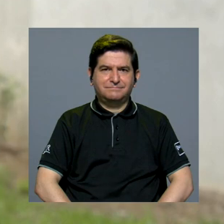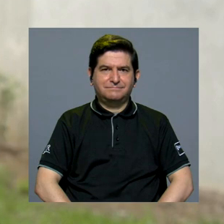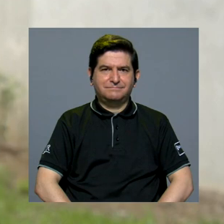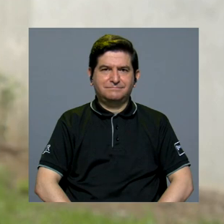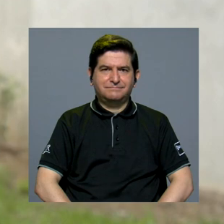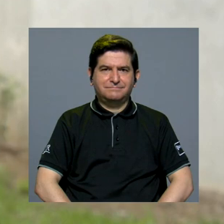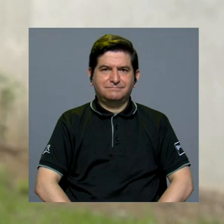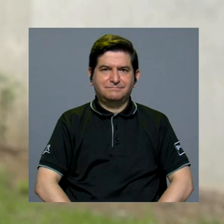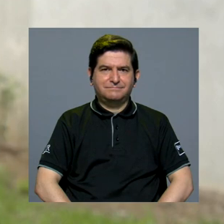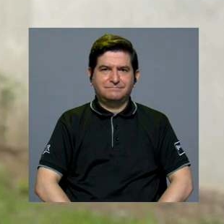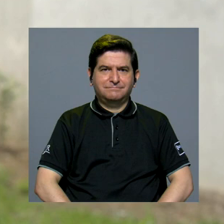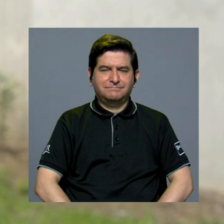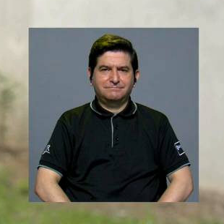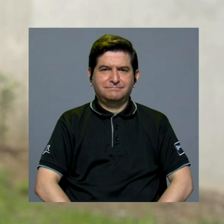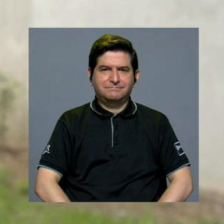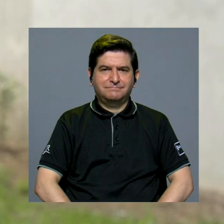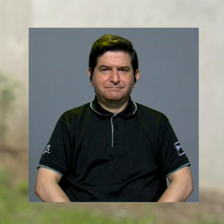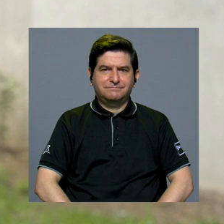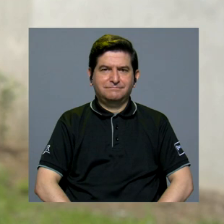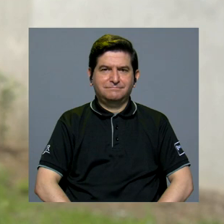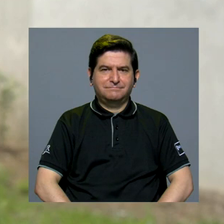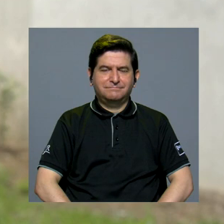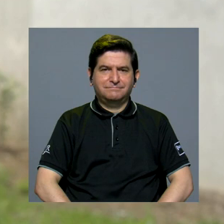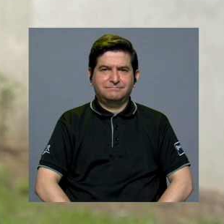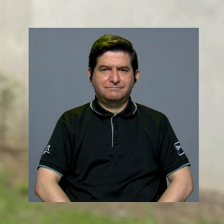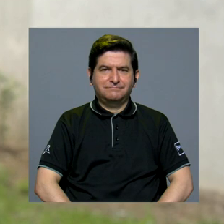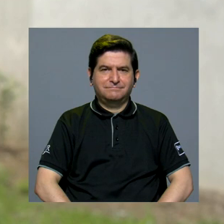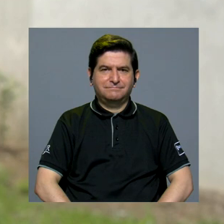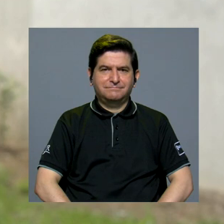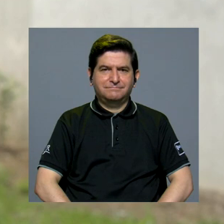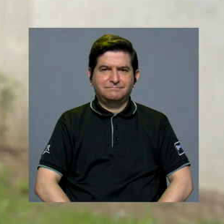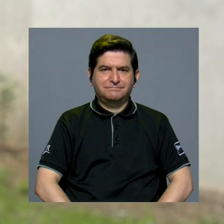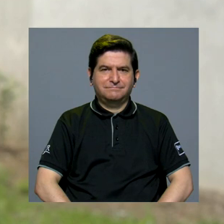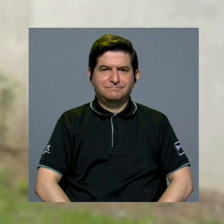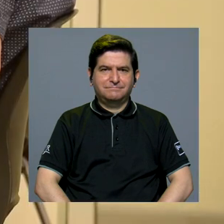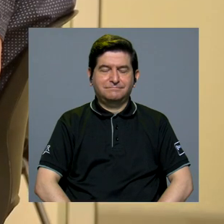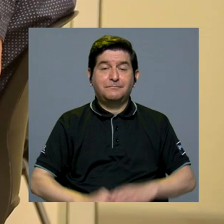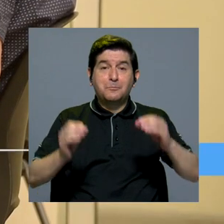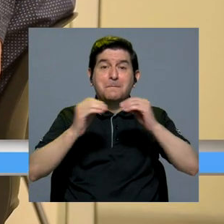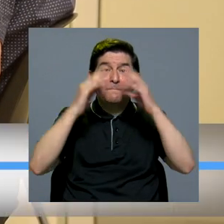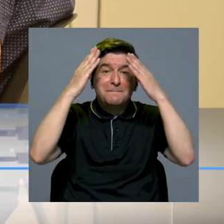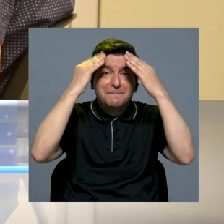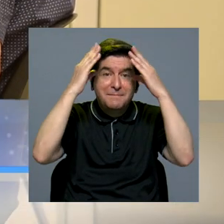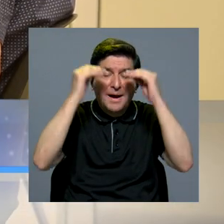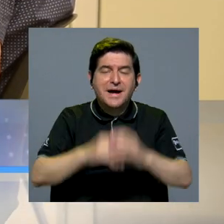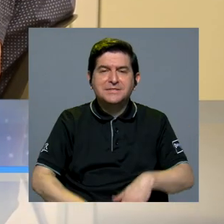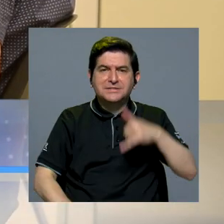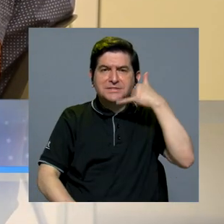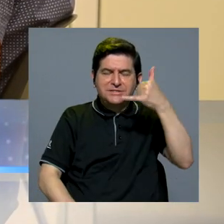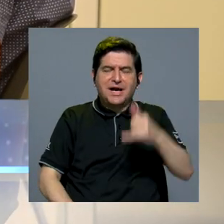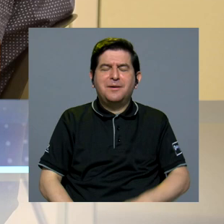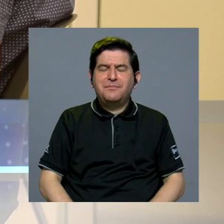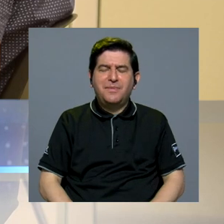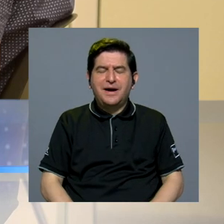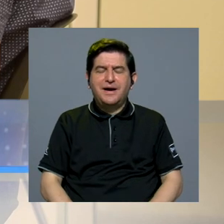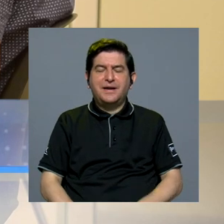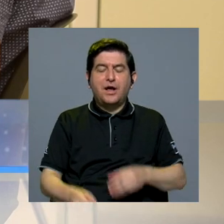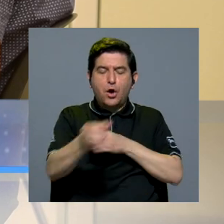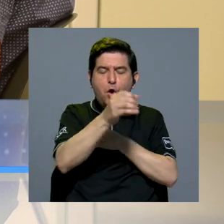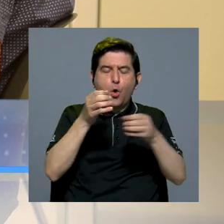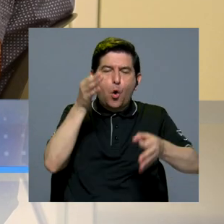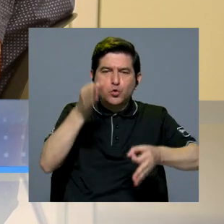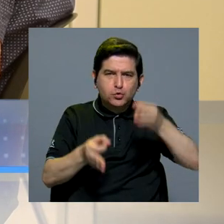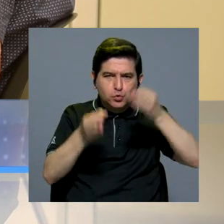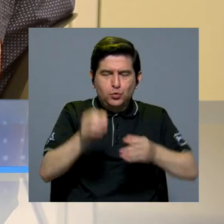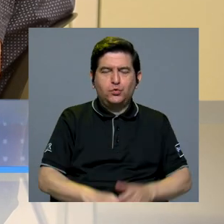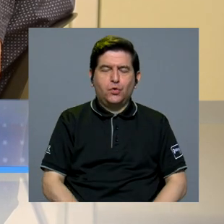para ellos es satisfaciente. Les permite acceder a la información y a la comunicación. Para más información, puede llamar a la recepción de